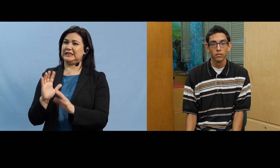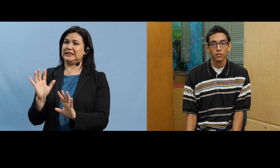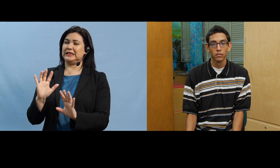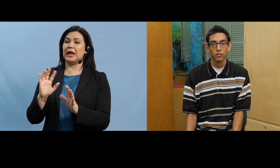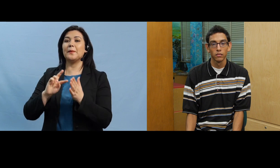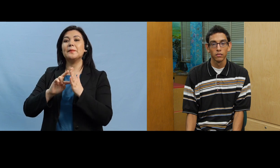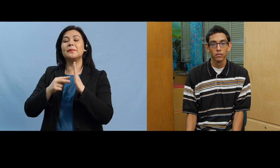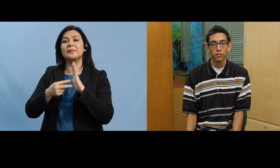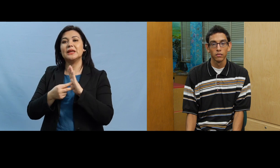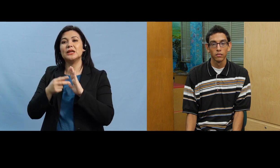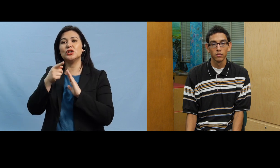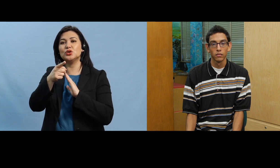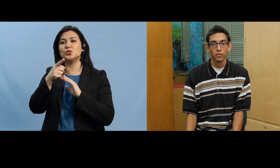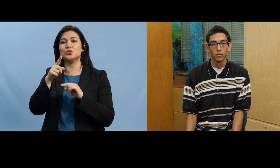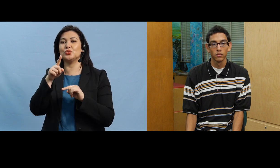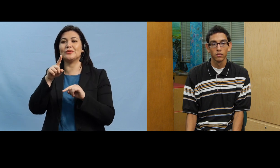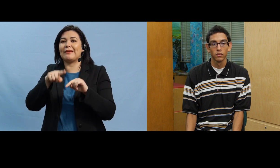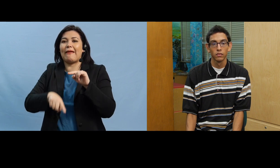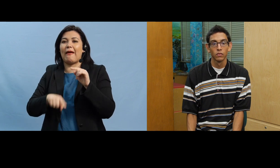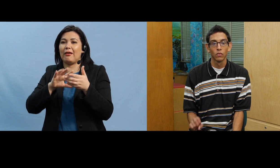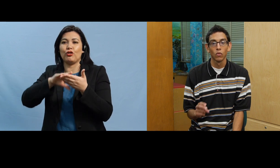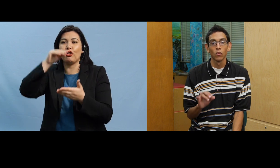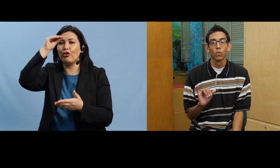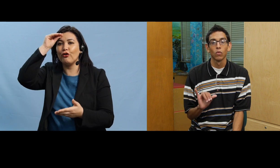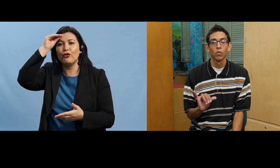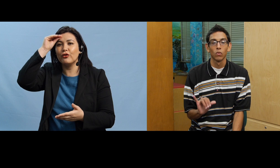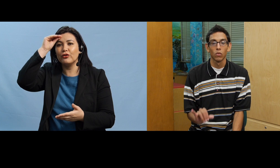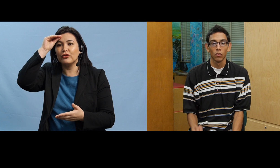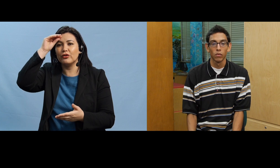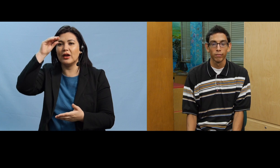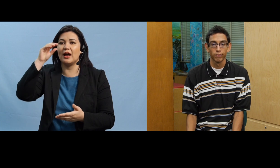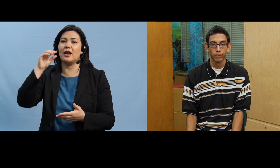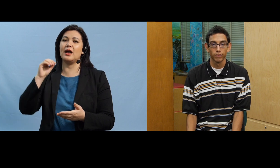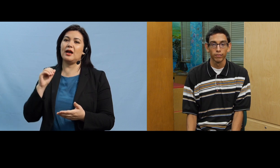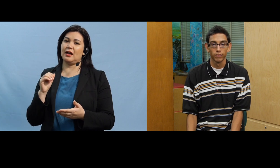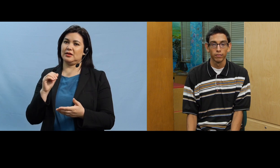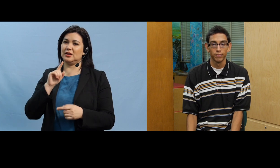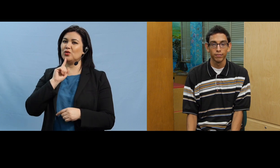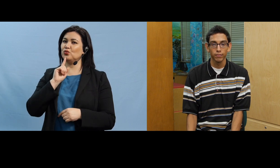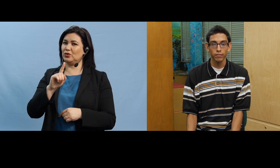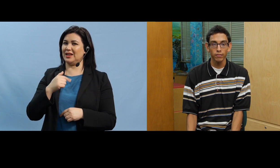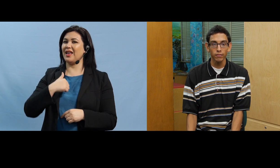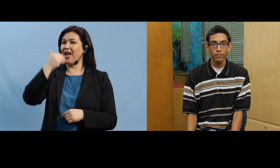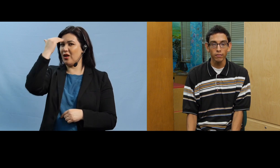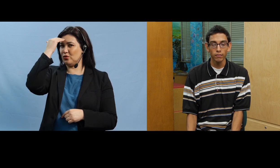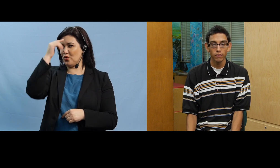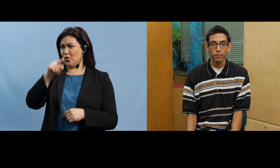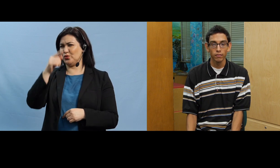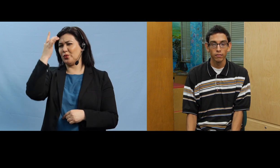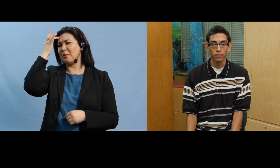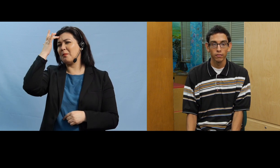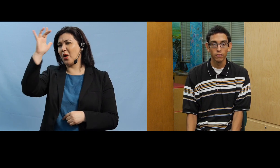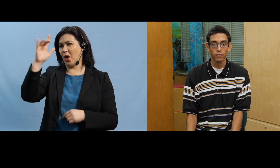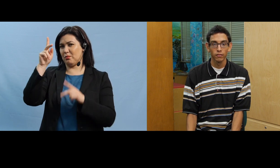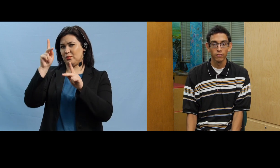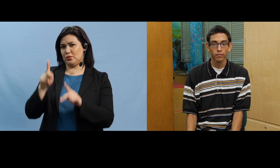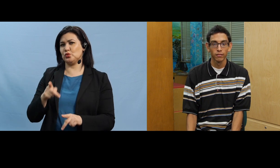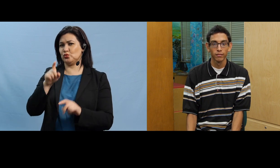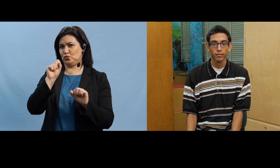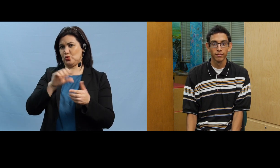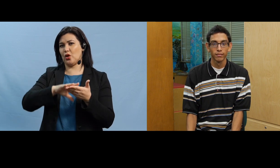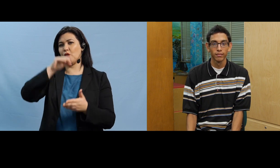incapacitado para aprender y realmente yo sé que tú eres una persona muy inteligente y te puedes aprender